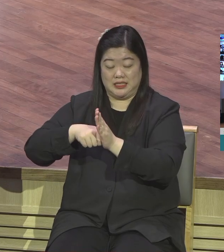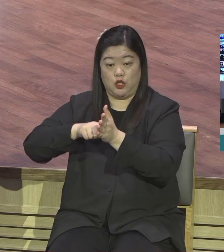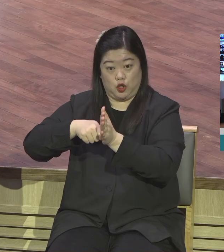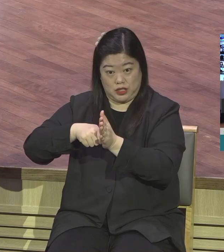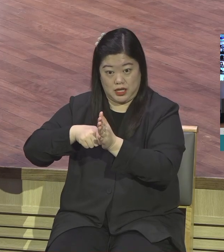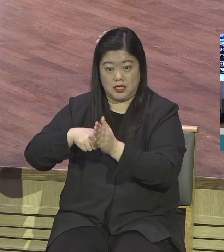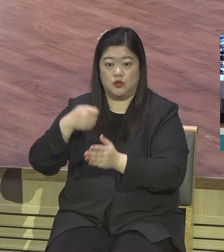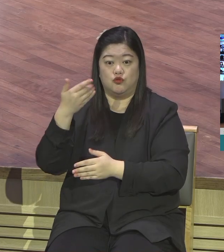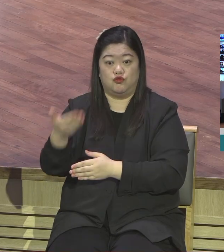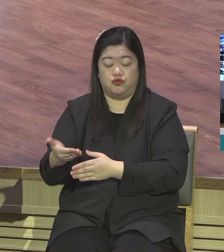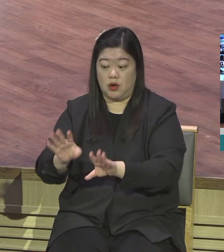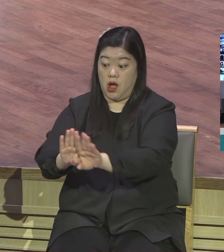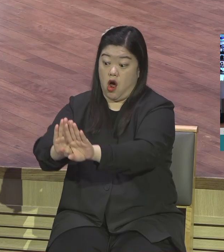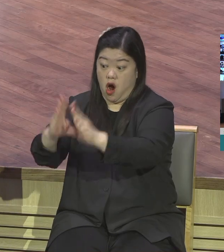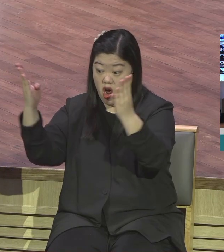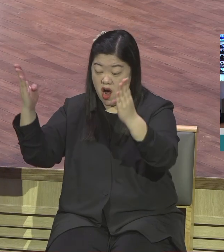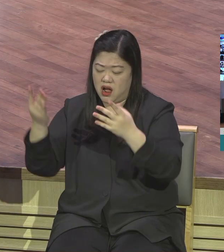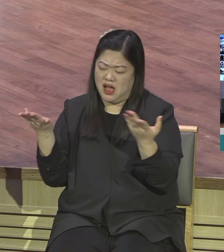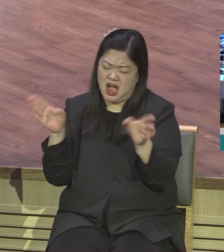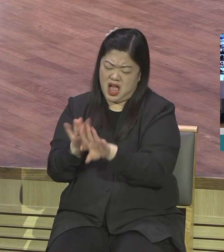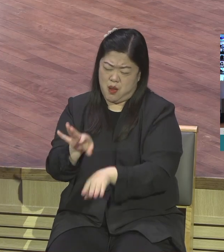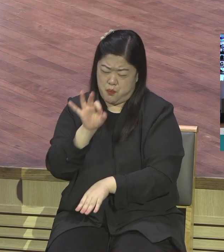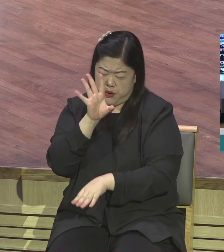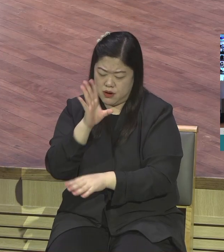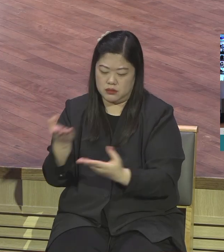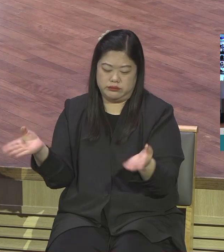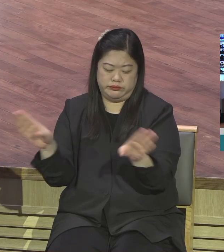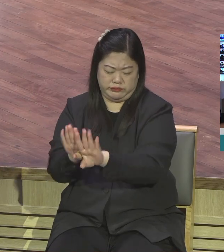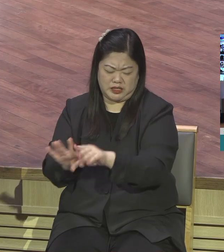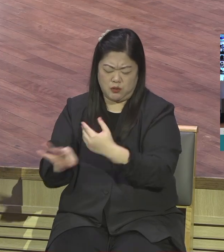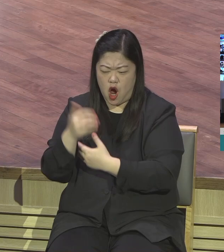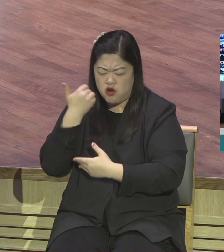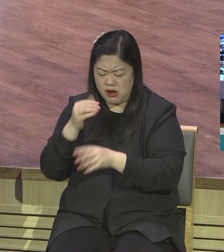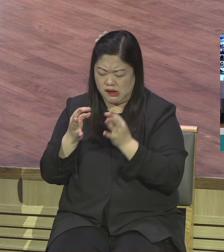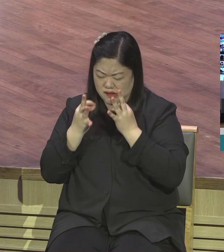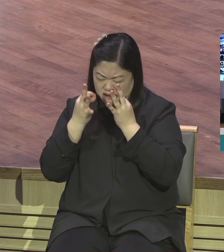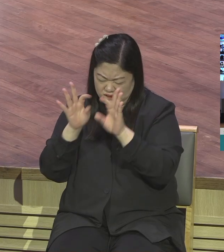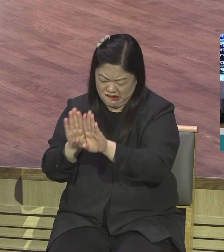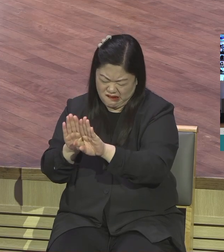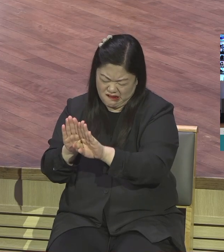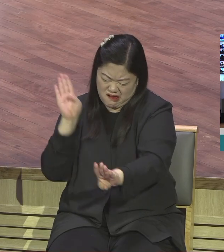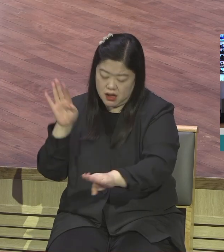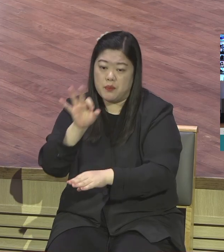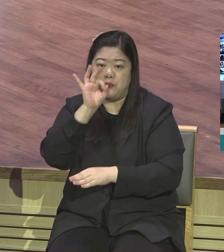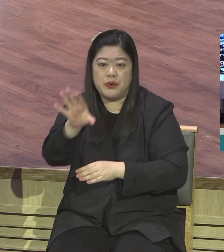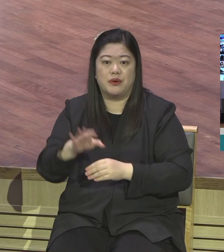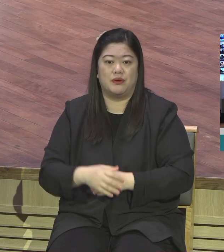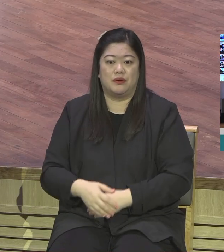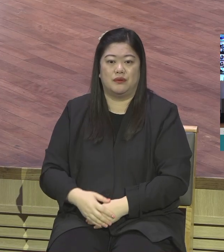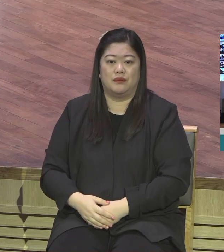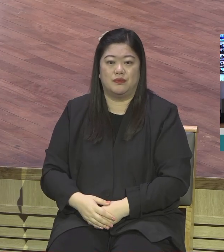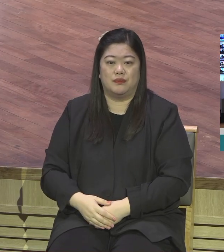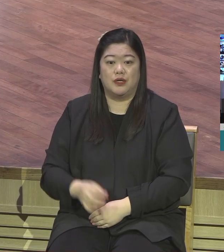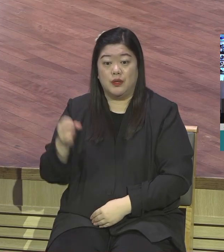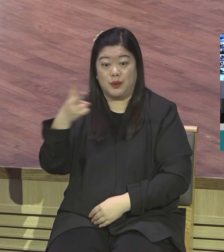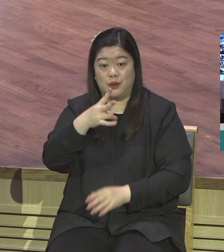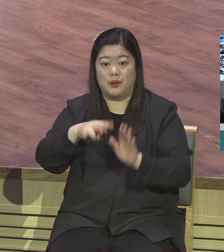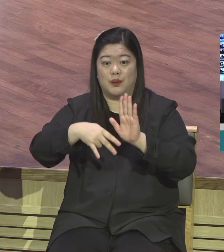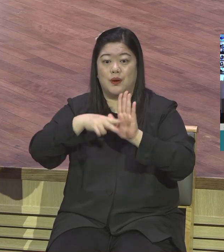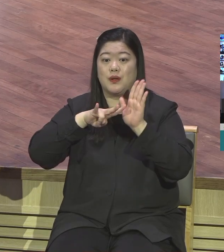열면 닫을 자가 없겠고 닫으면 열 자가 없으리라 그렇게 말씀했어요 게시록 3장 7절에 보면 빌라델비아 교회